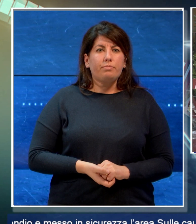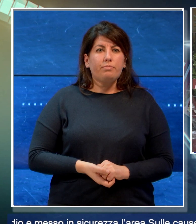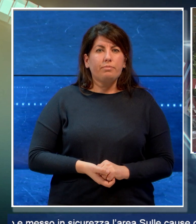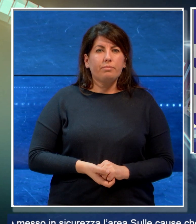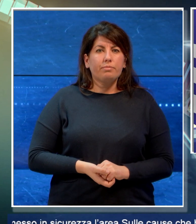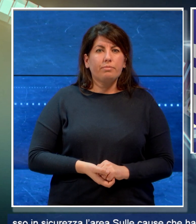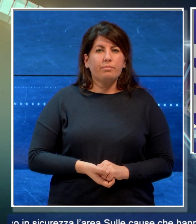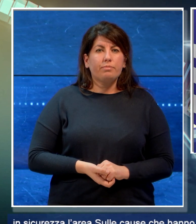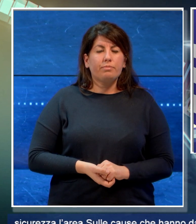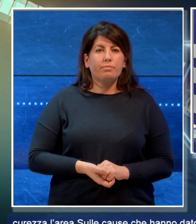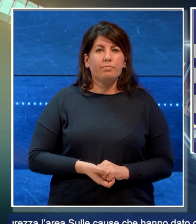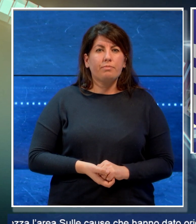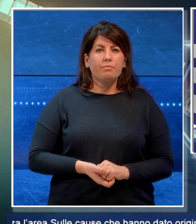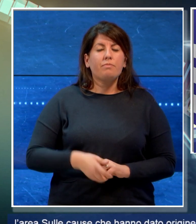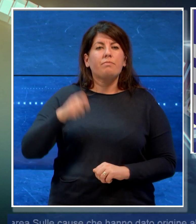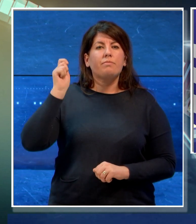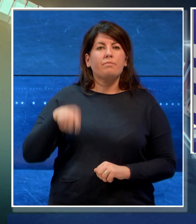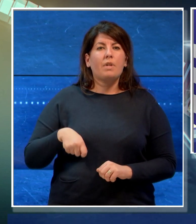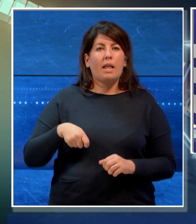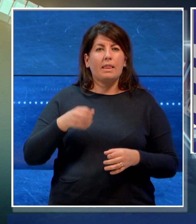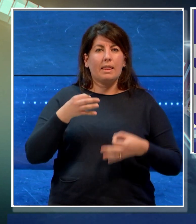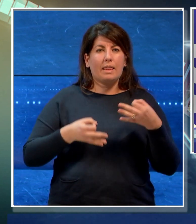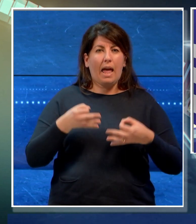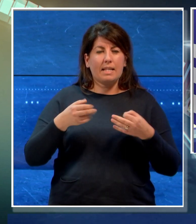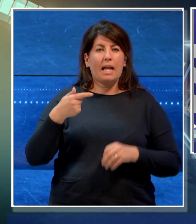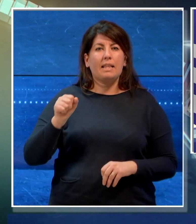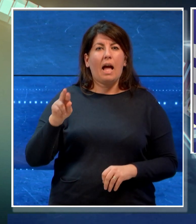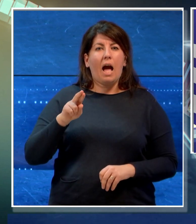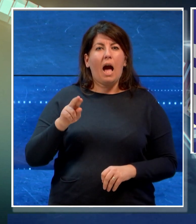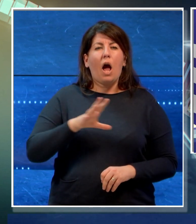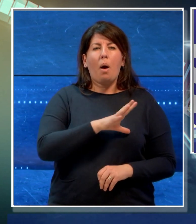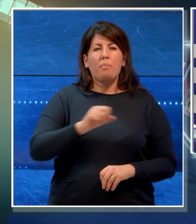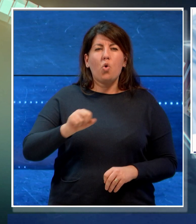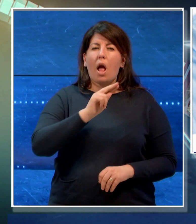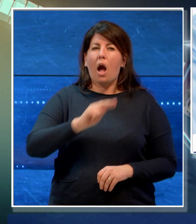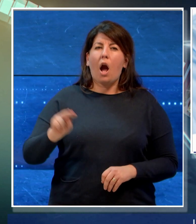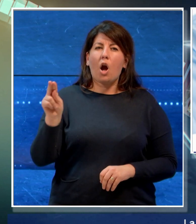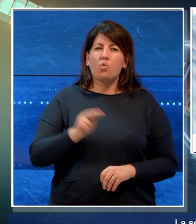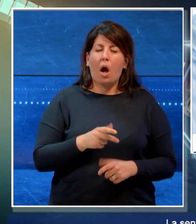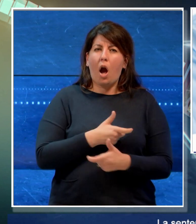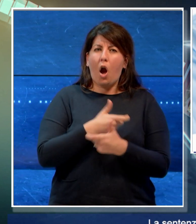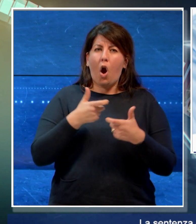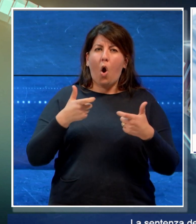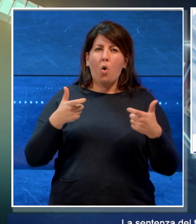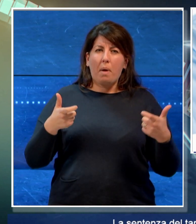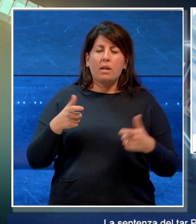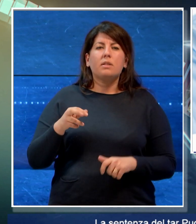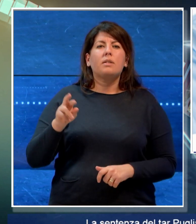La sentenza del Tarpuglia che ha annullato gli aumenti della rete nella